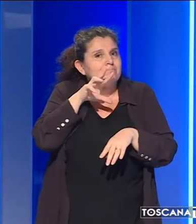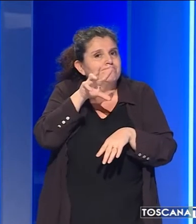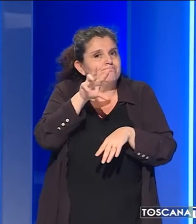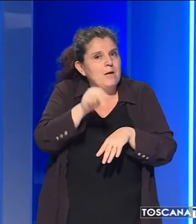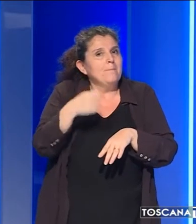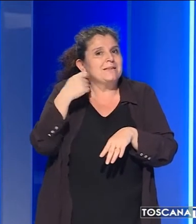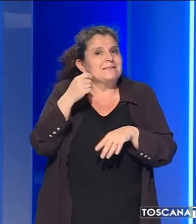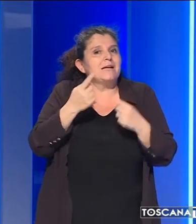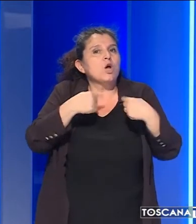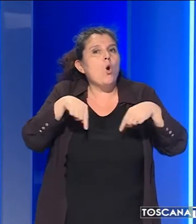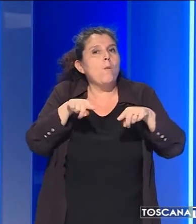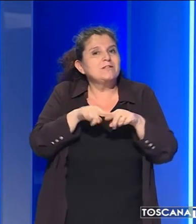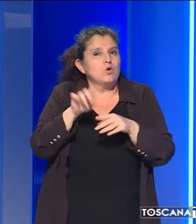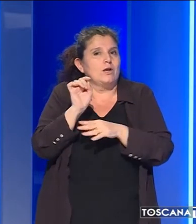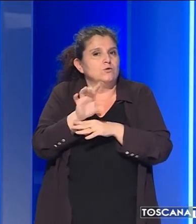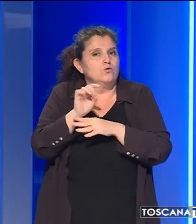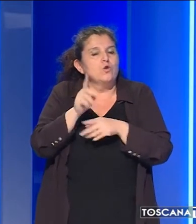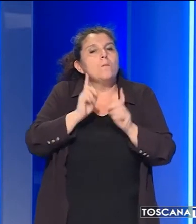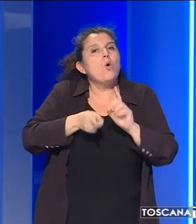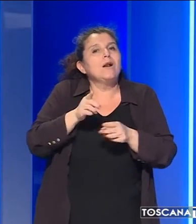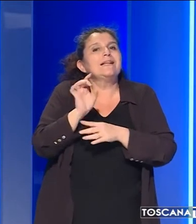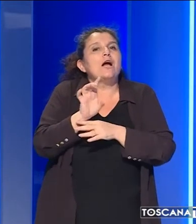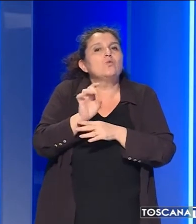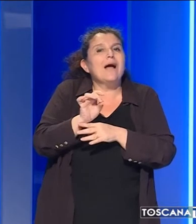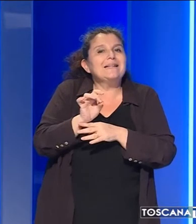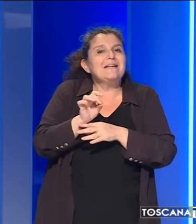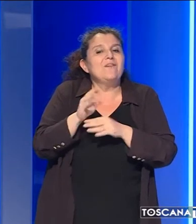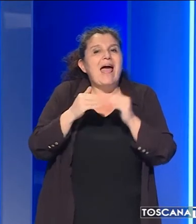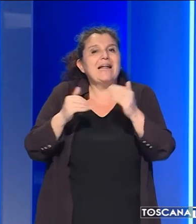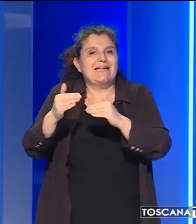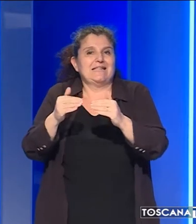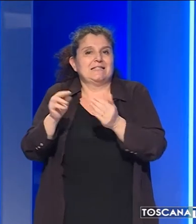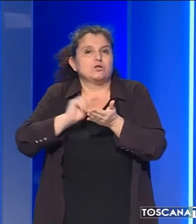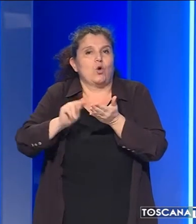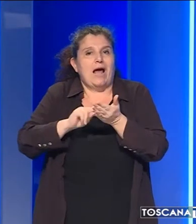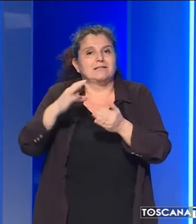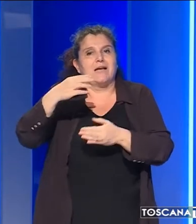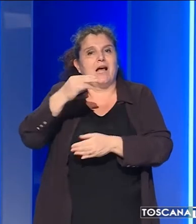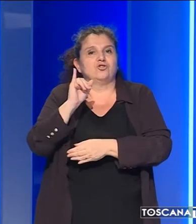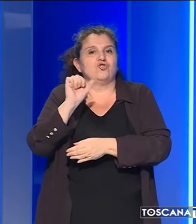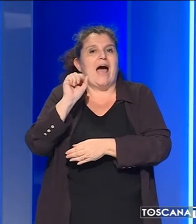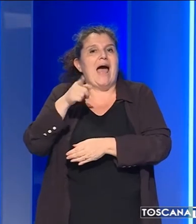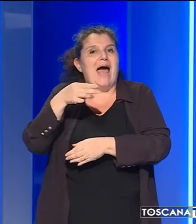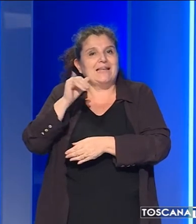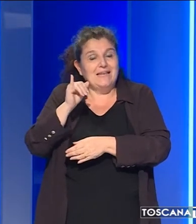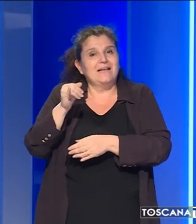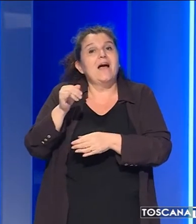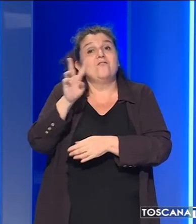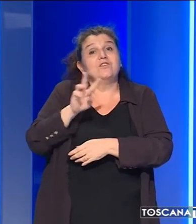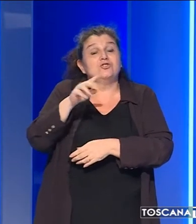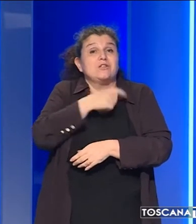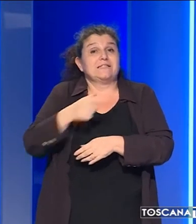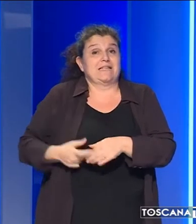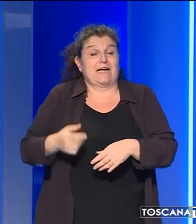della Commissione Istruzione, Politica, Educativa e Delizia Scolastica Cristina Giacchi che è anche vice sindaco di